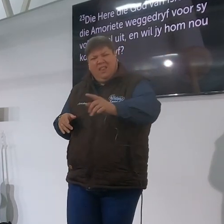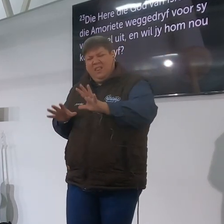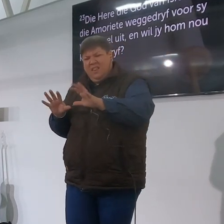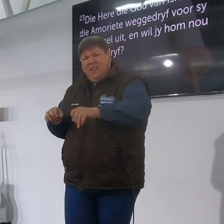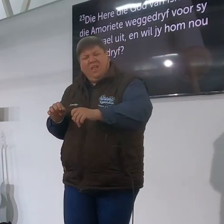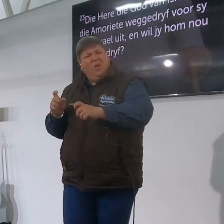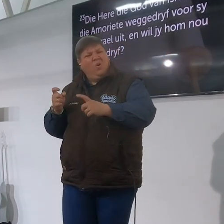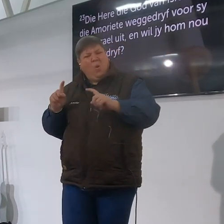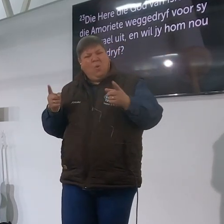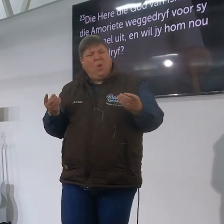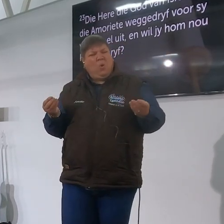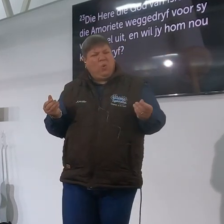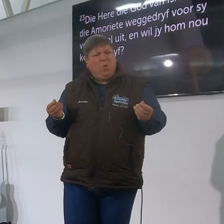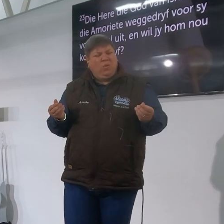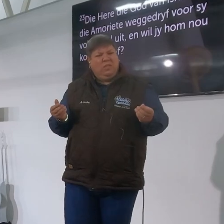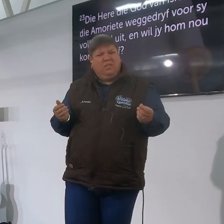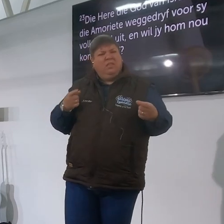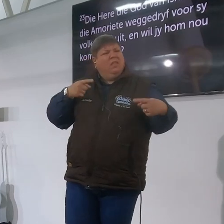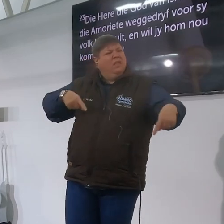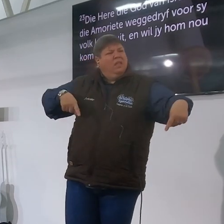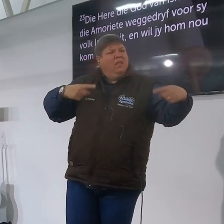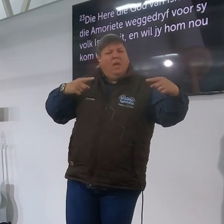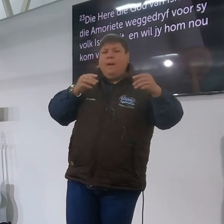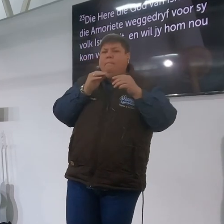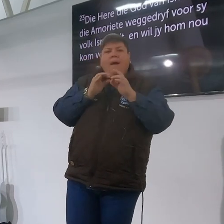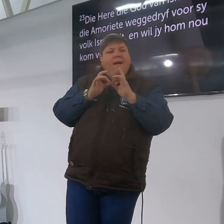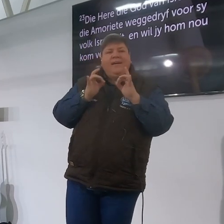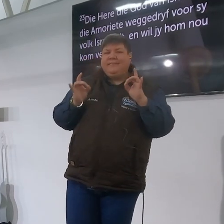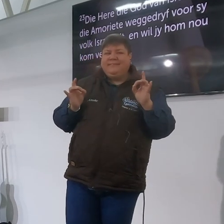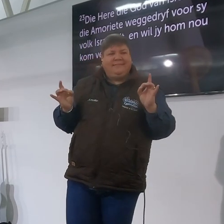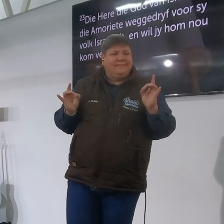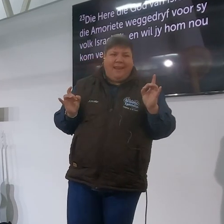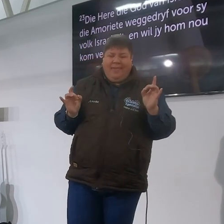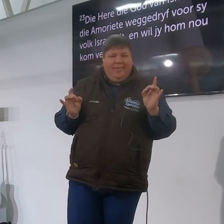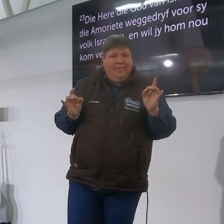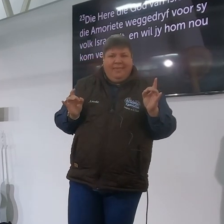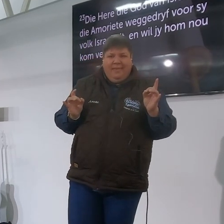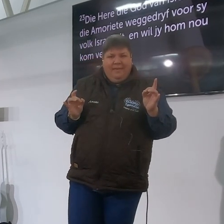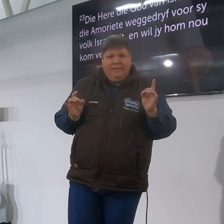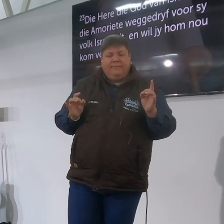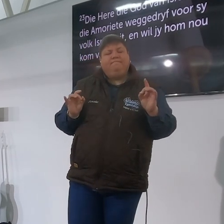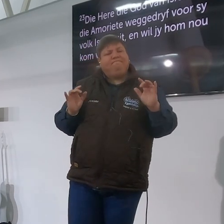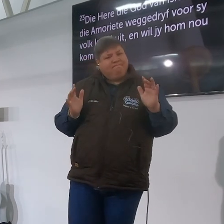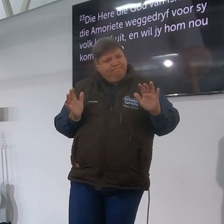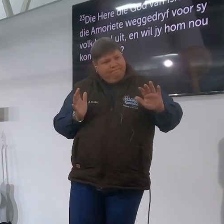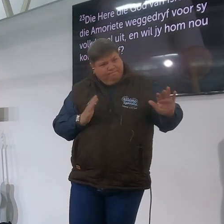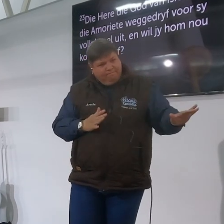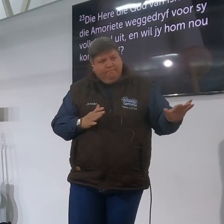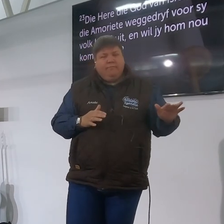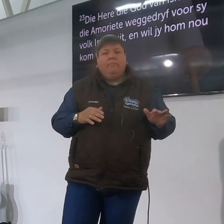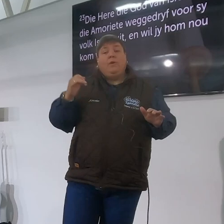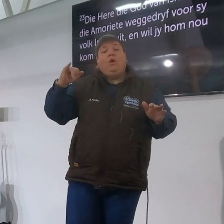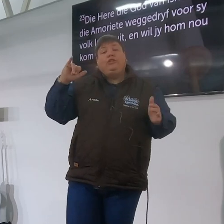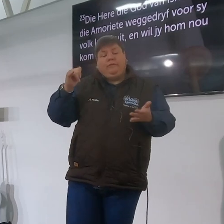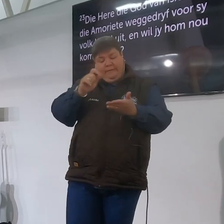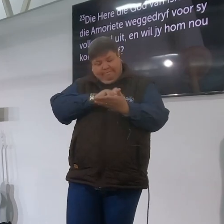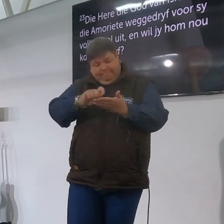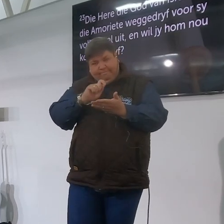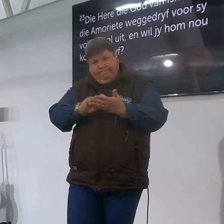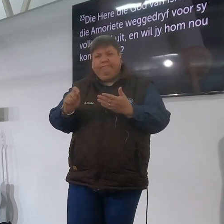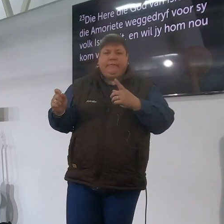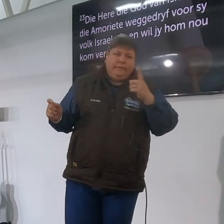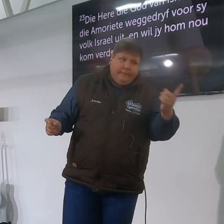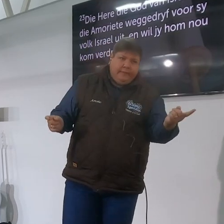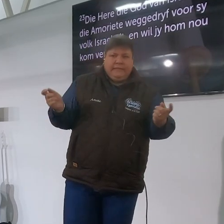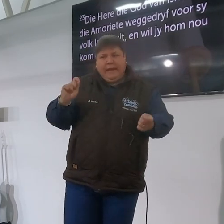julle het julle dialoog verloor net dat julle weet wat tussen die vers gebeur het dit is hy in en weer Jefta skryf verhalen hulle skryf